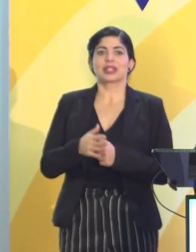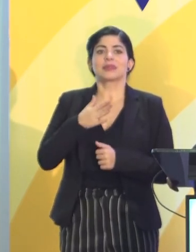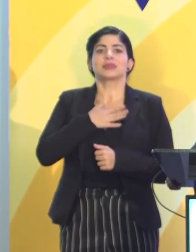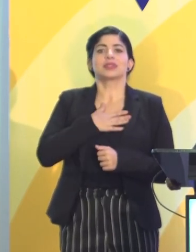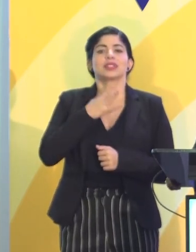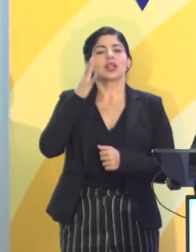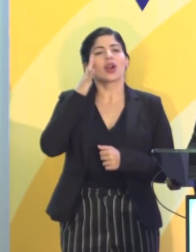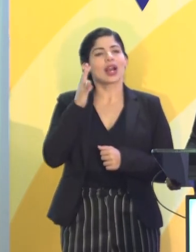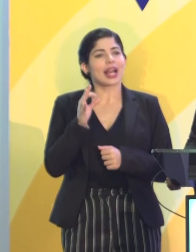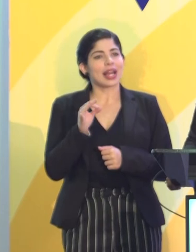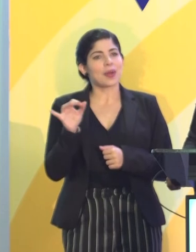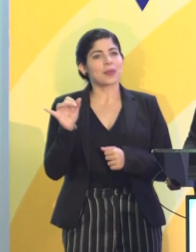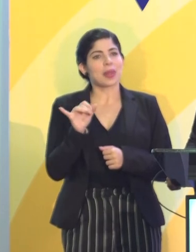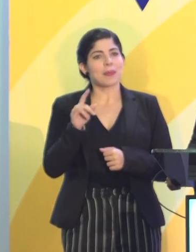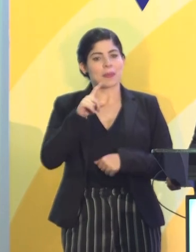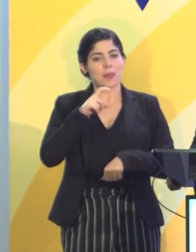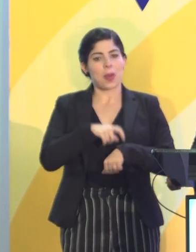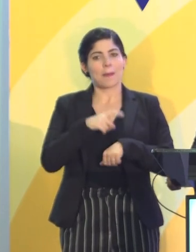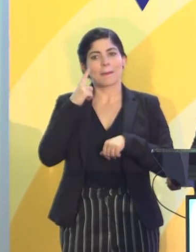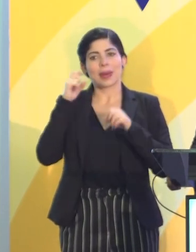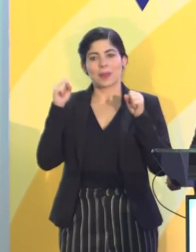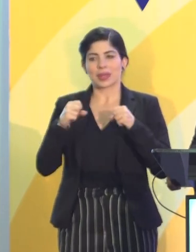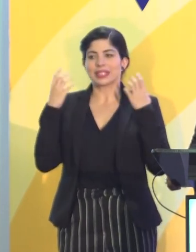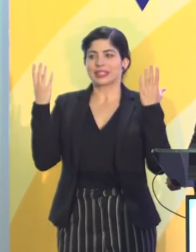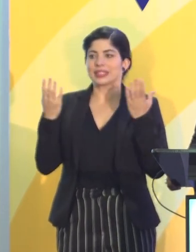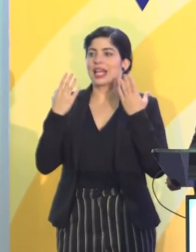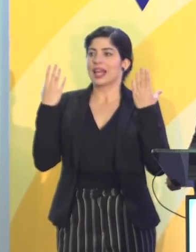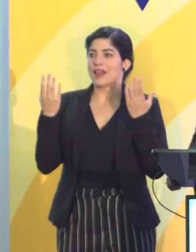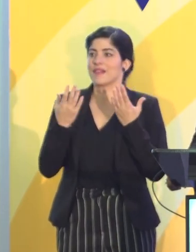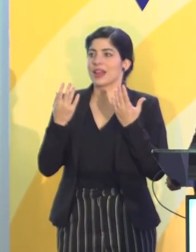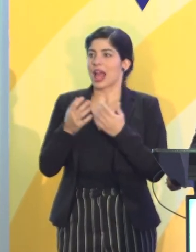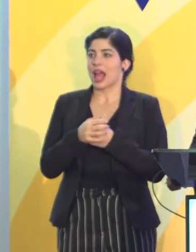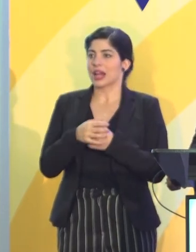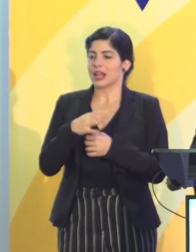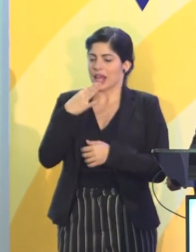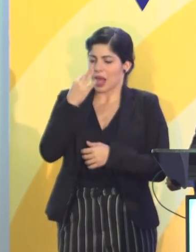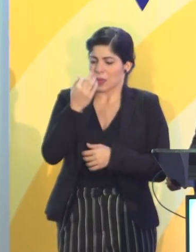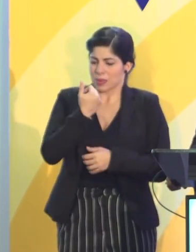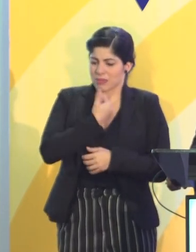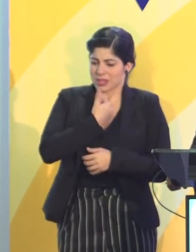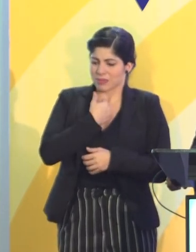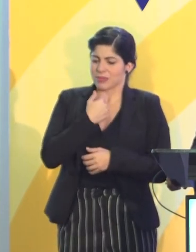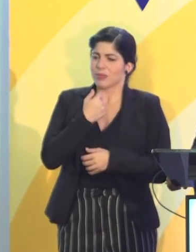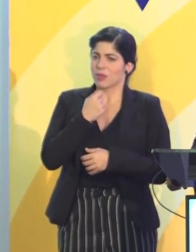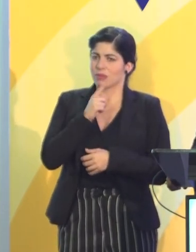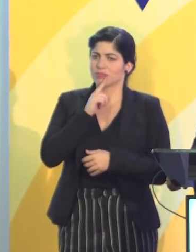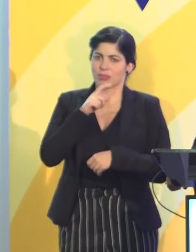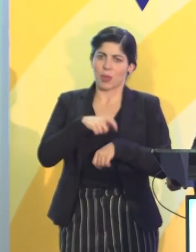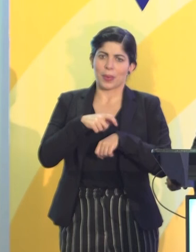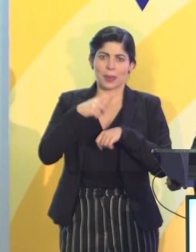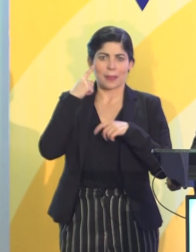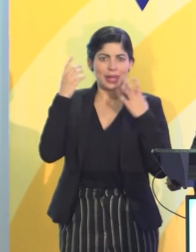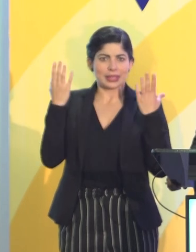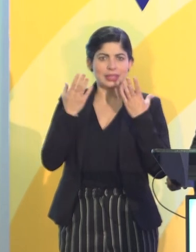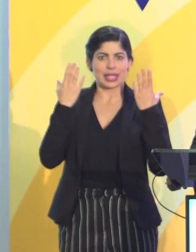Yo creo que es también un momento para celebrar. Encontrarnos tiene que ser un momento de celebración,